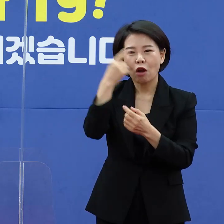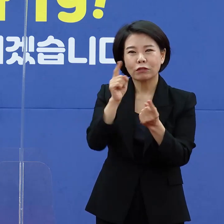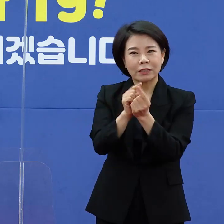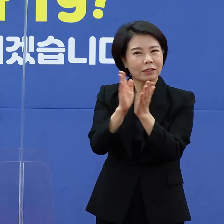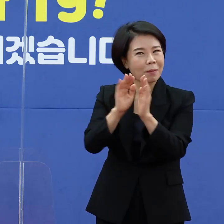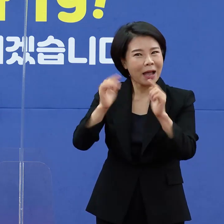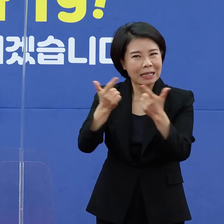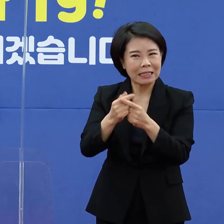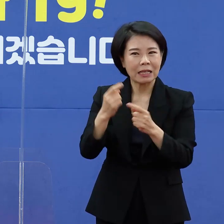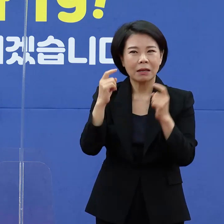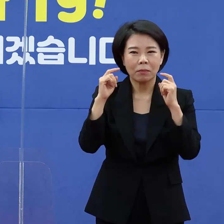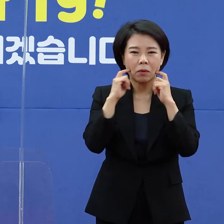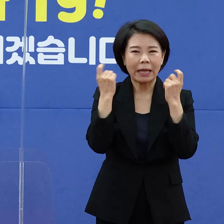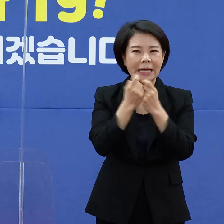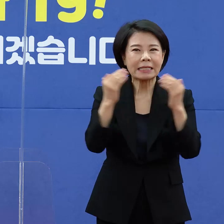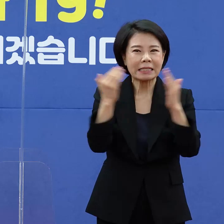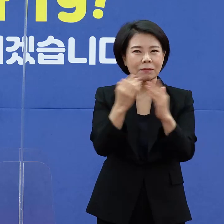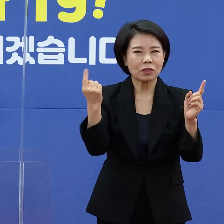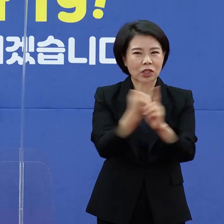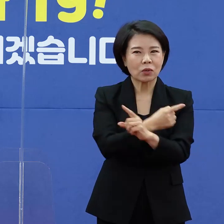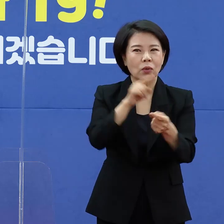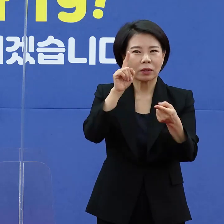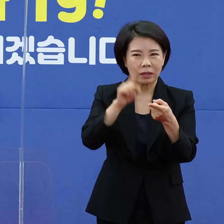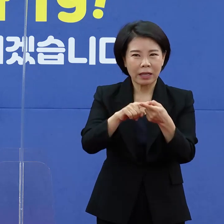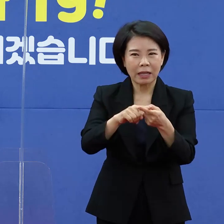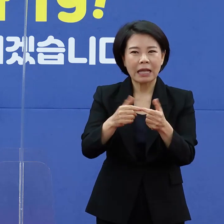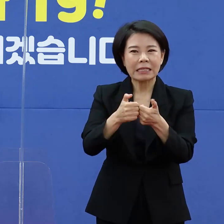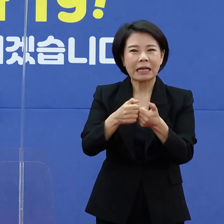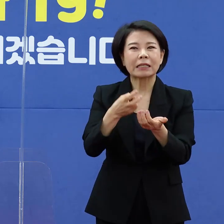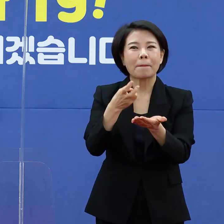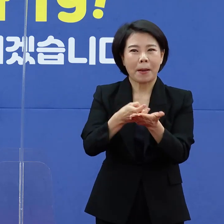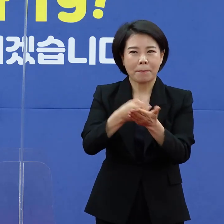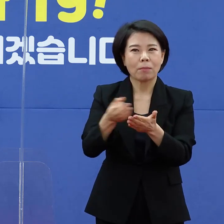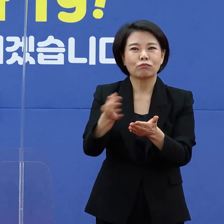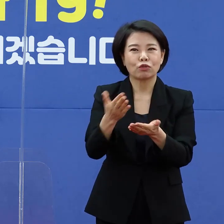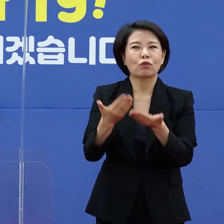재택치료 시에 의료 상담법만을 안내하게 됩니다.